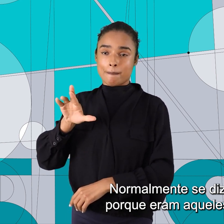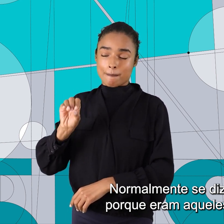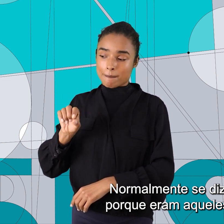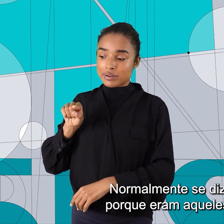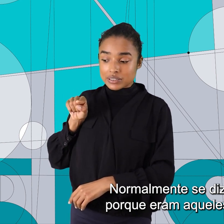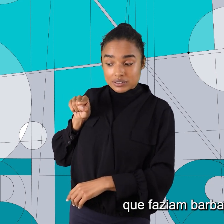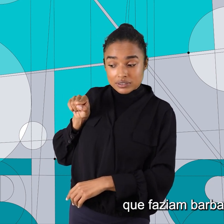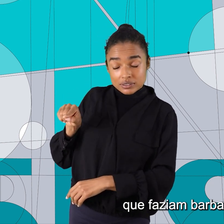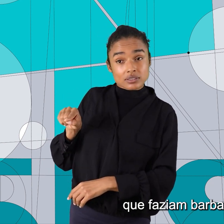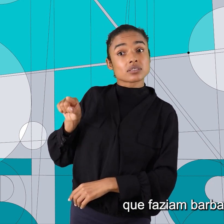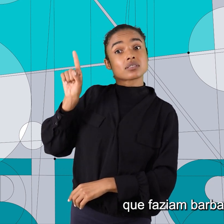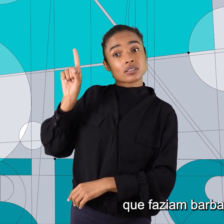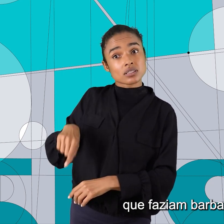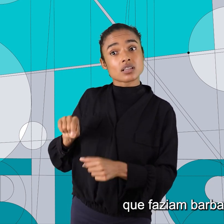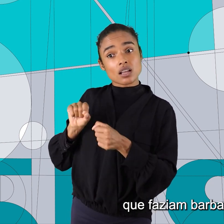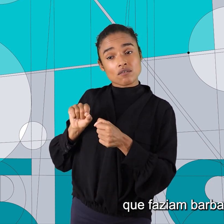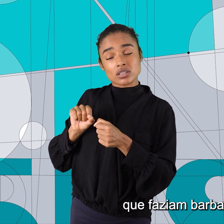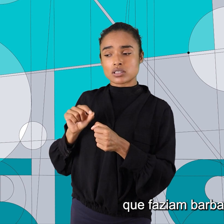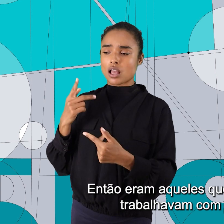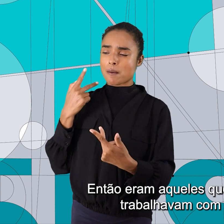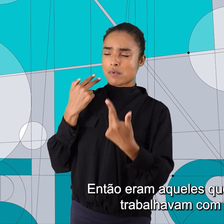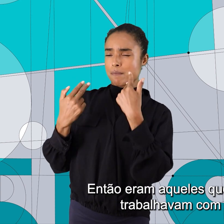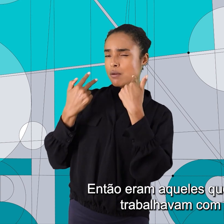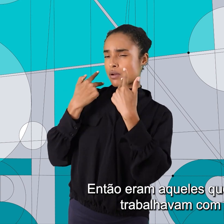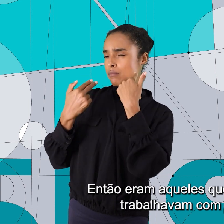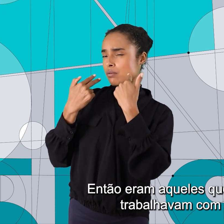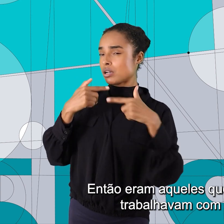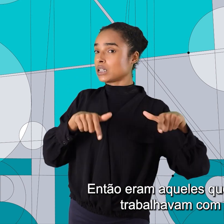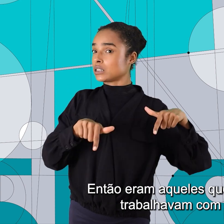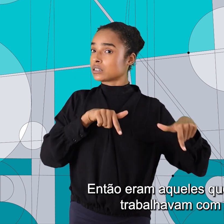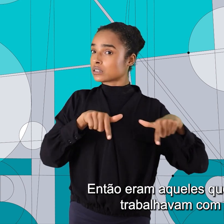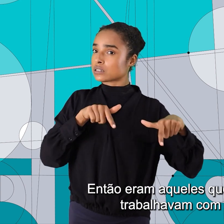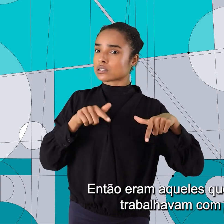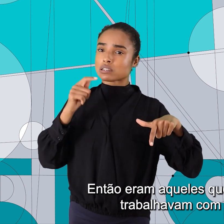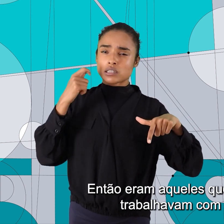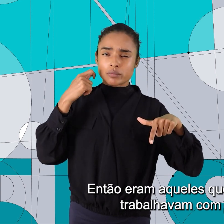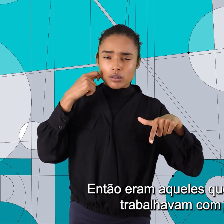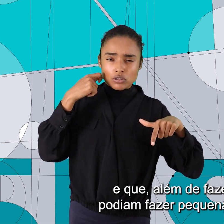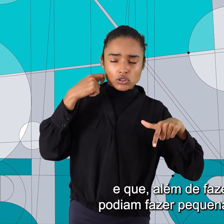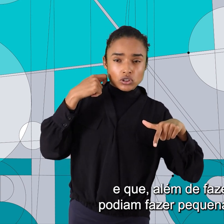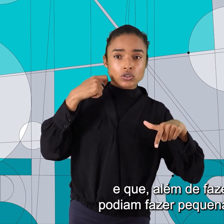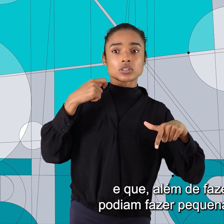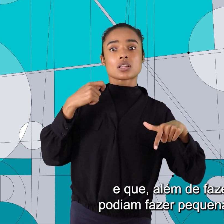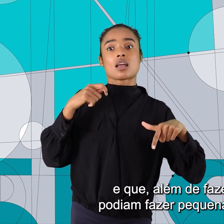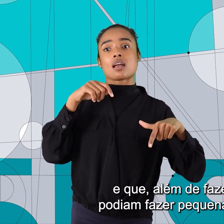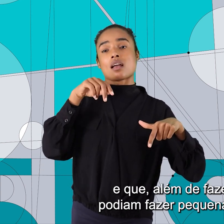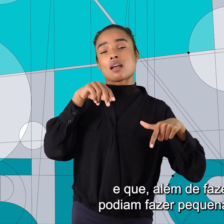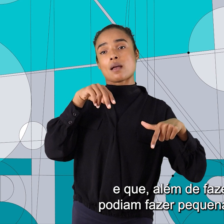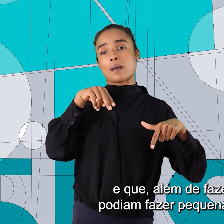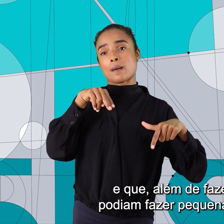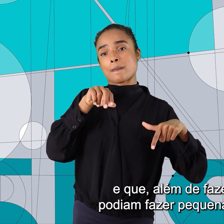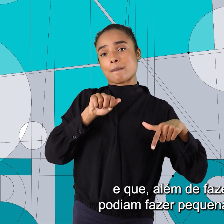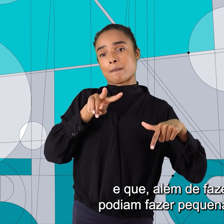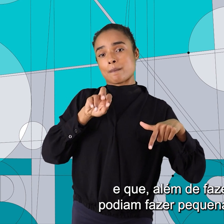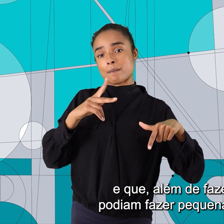indivíduos que faziam barba mesmo. Então, eram aqueles que normalmente trabalhavam com navalhas e que, além de fazer